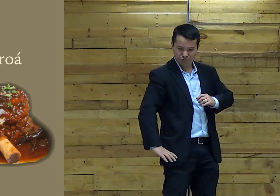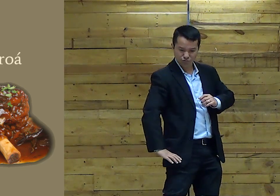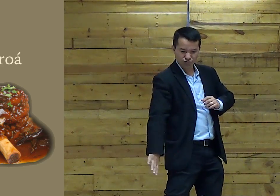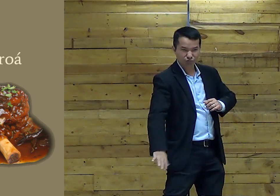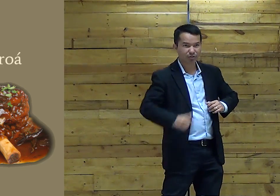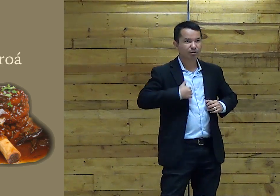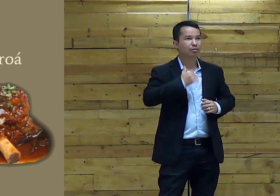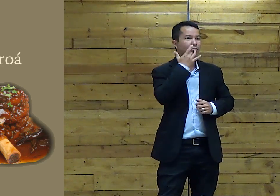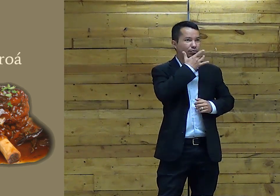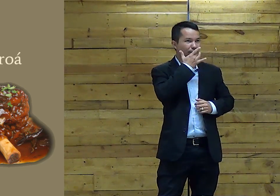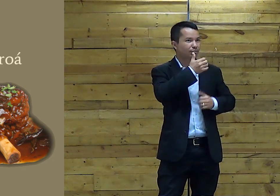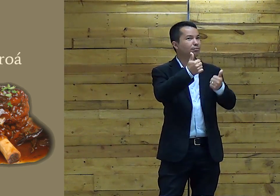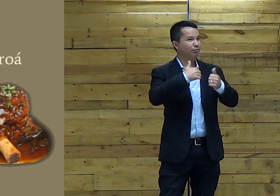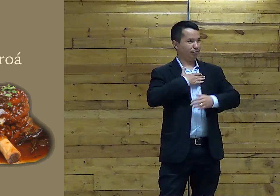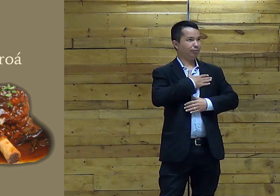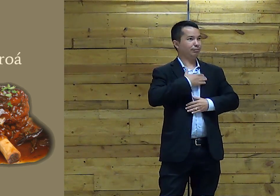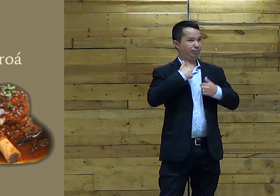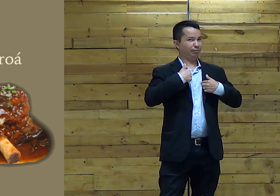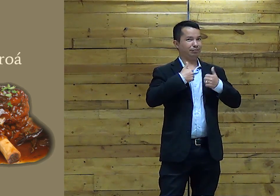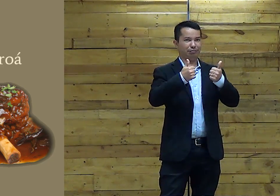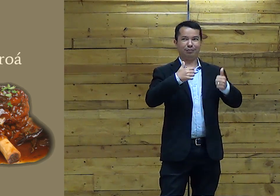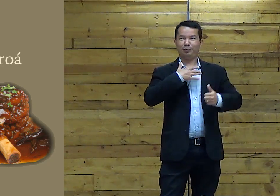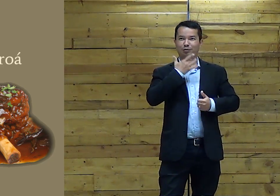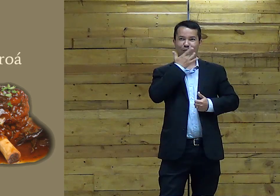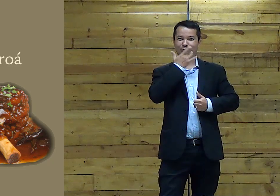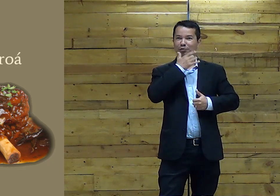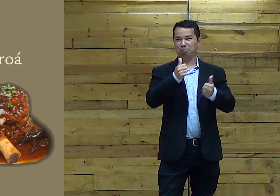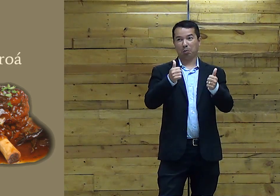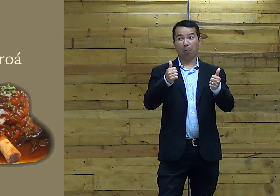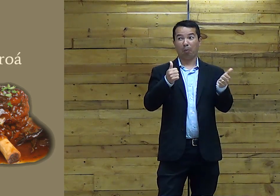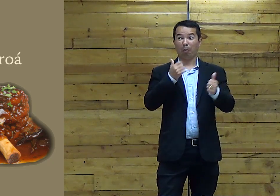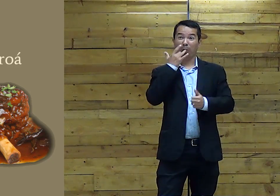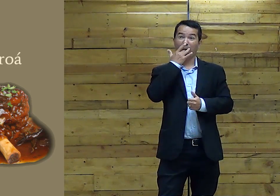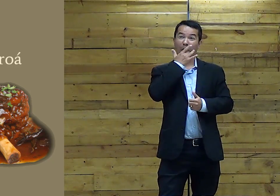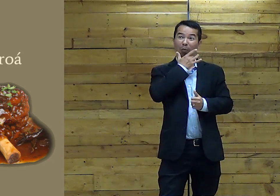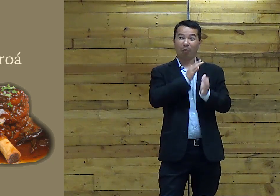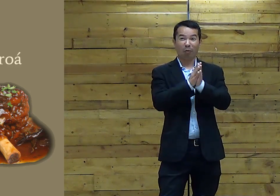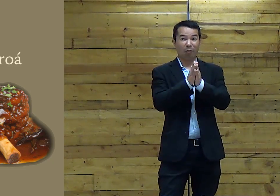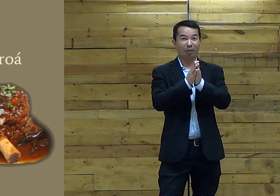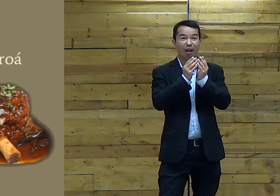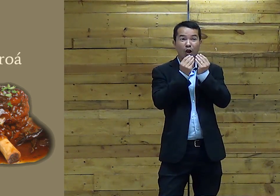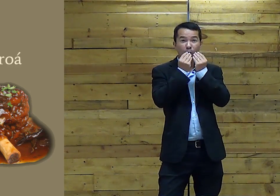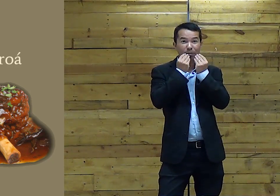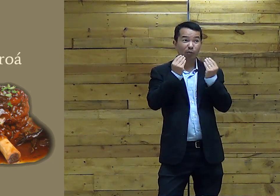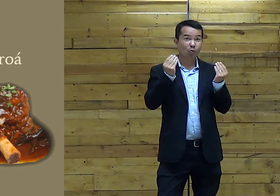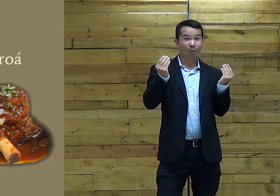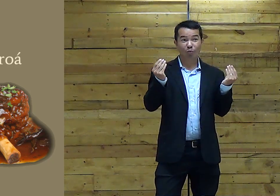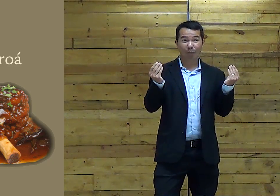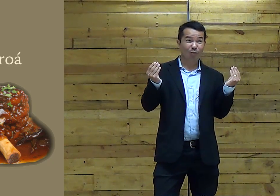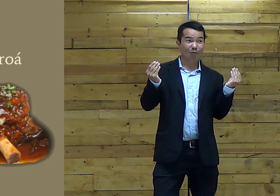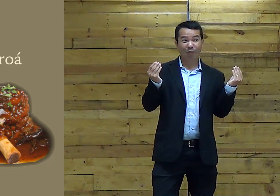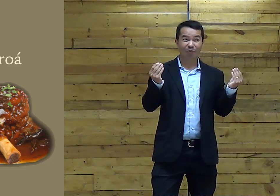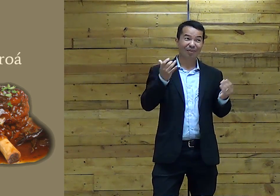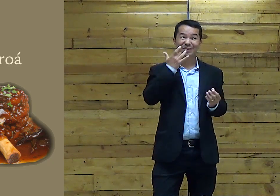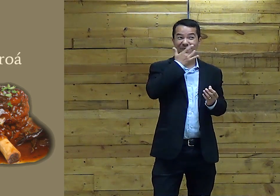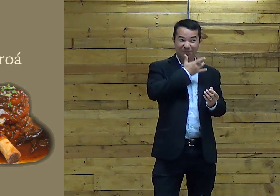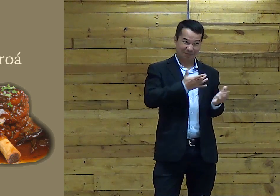Essa parte Do cordeiro É delícia Eu gosto Muito gostosa É uma delícia